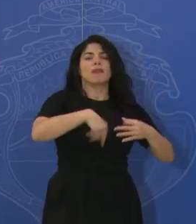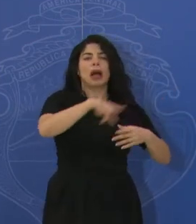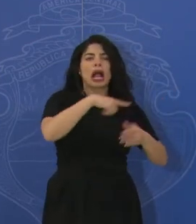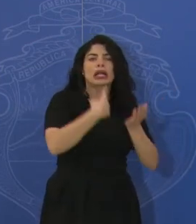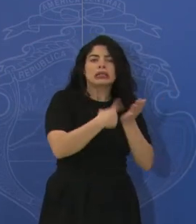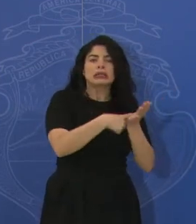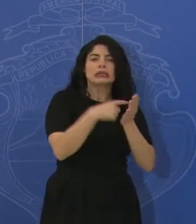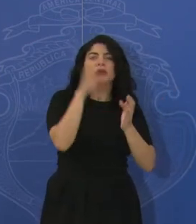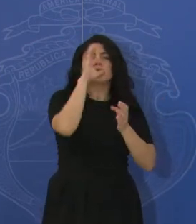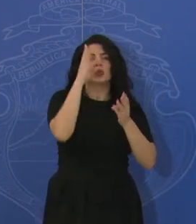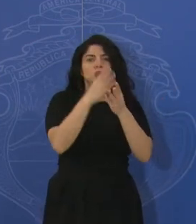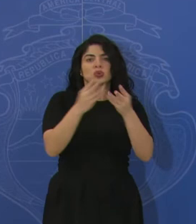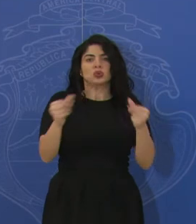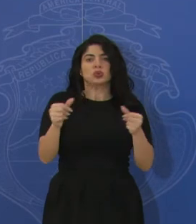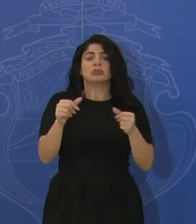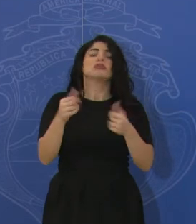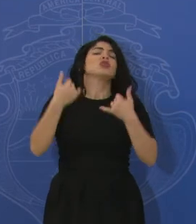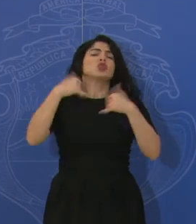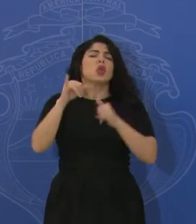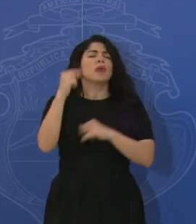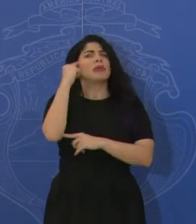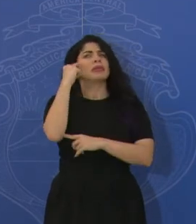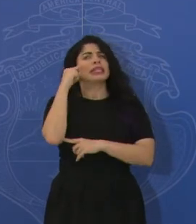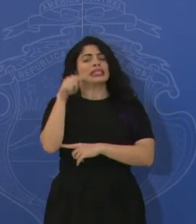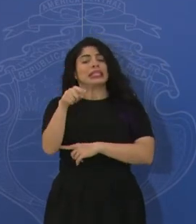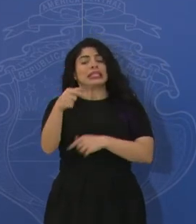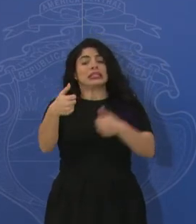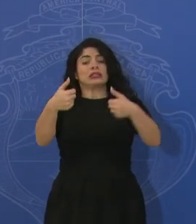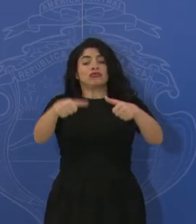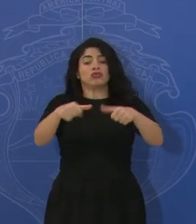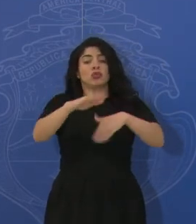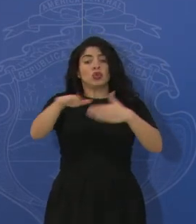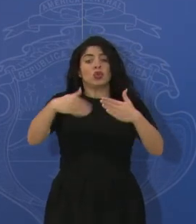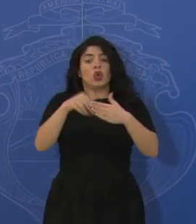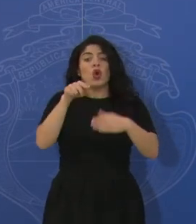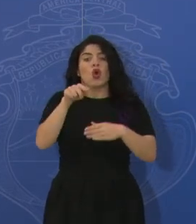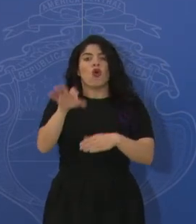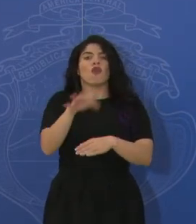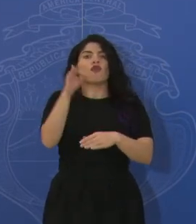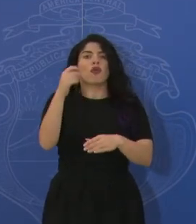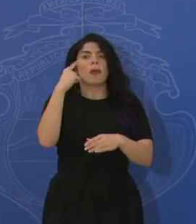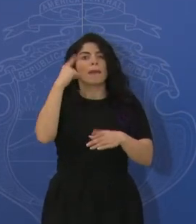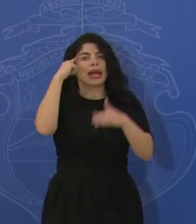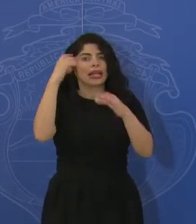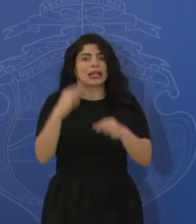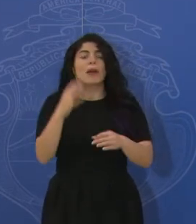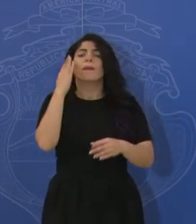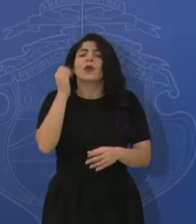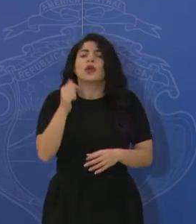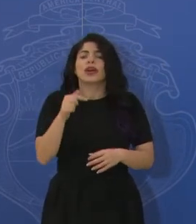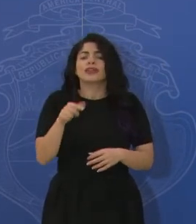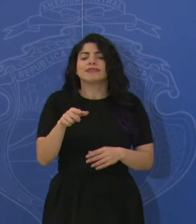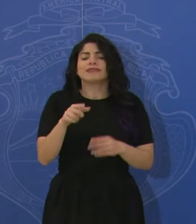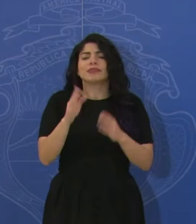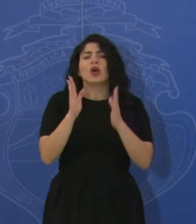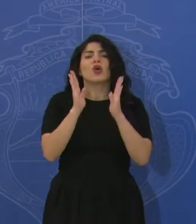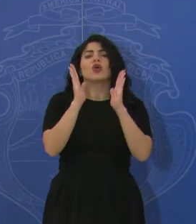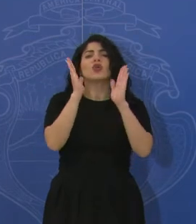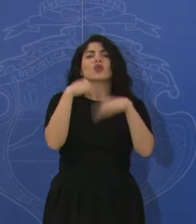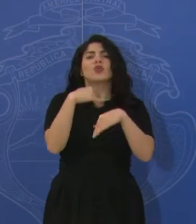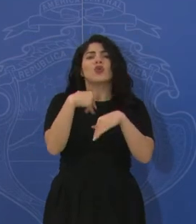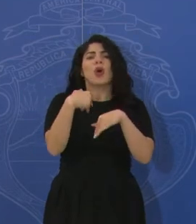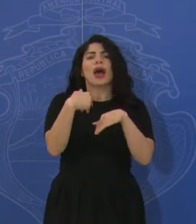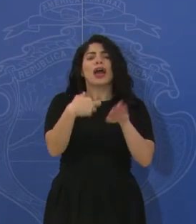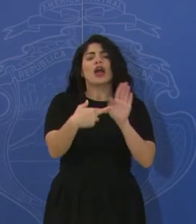Pero seguimos pensando que el consenso es la forma de tomar las decisiones, porque aquí no hay representaciones de